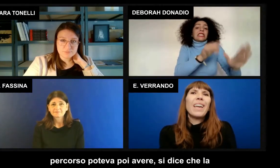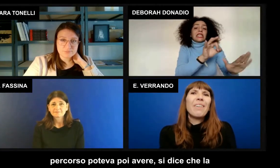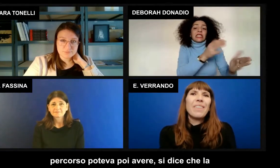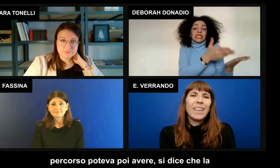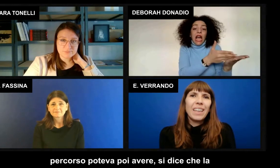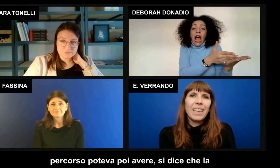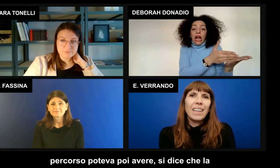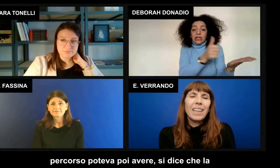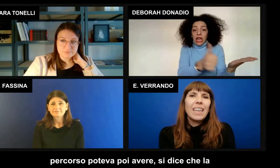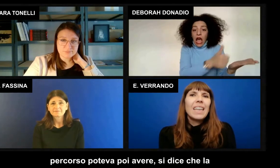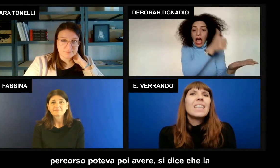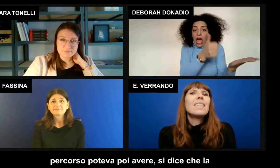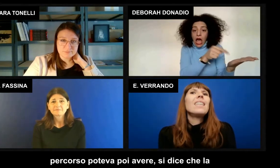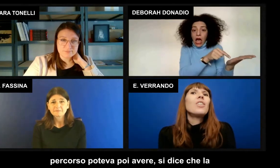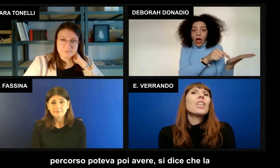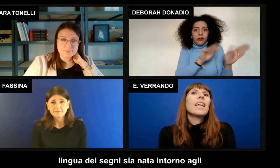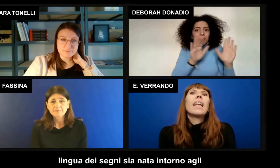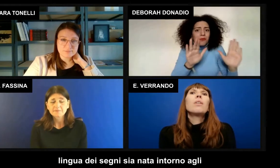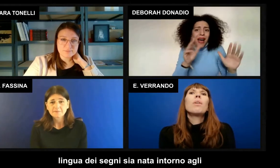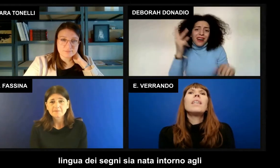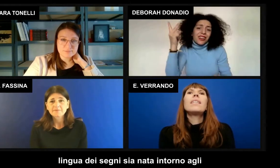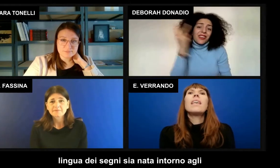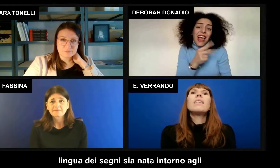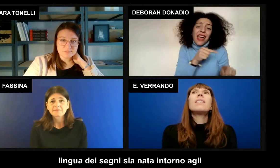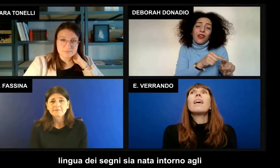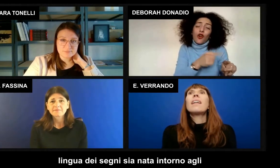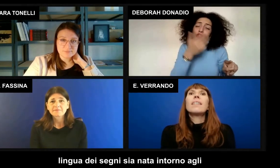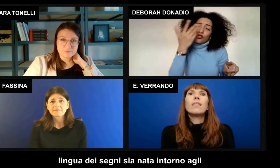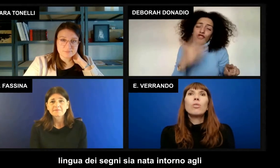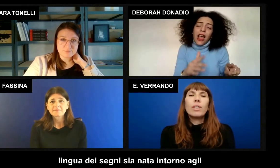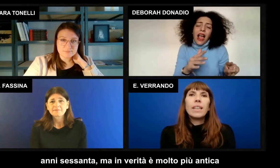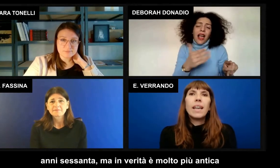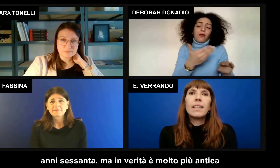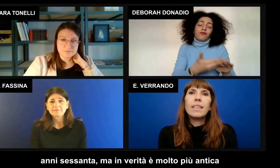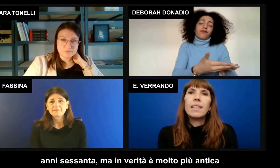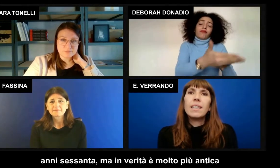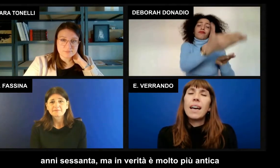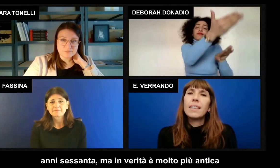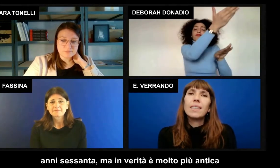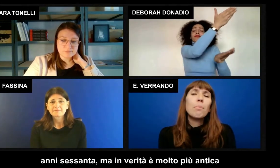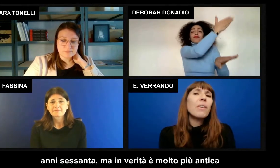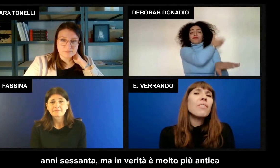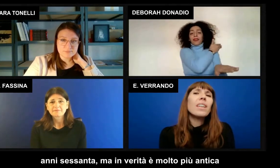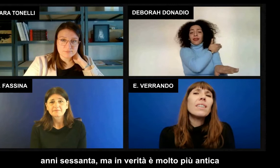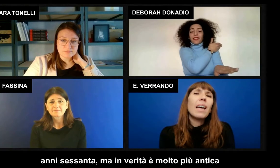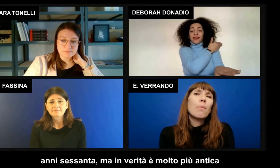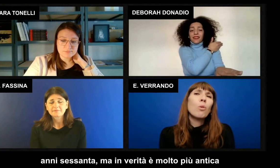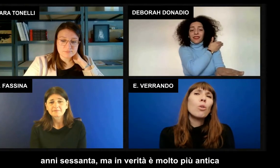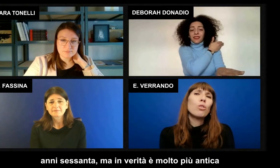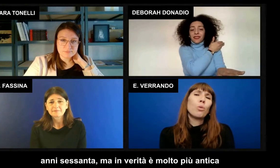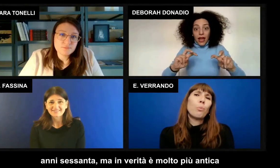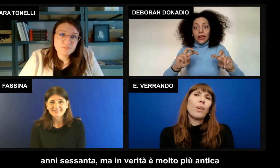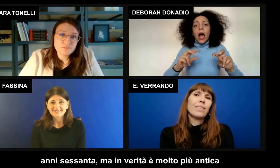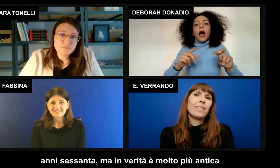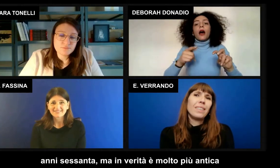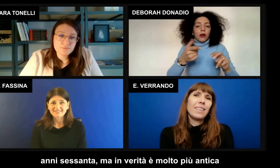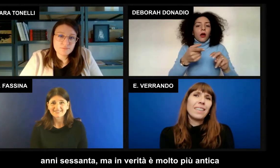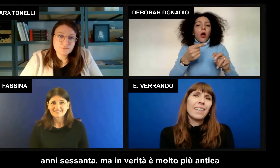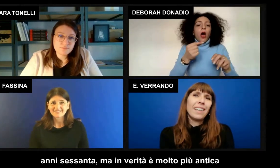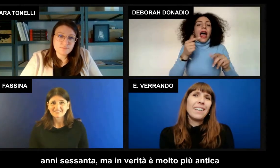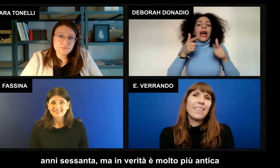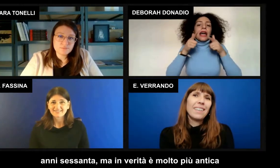poi avere. Si dice che la lingua dei segni sia nata intorno agli anni sessanta, ma in verità è molto più